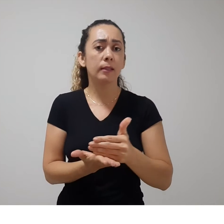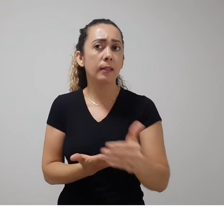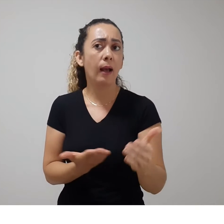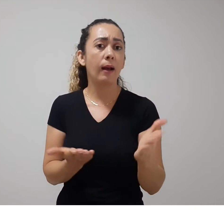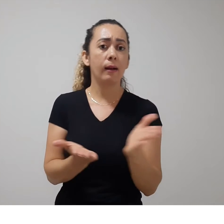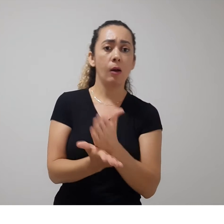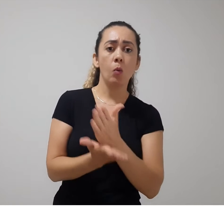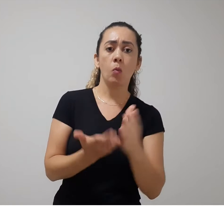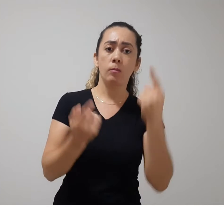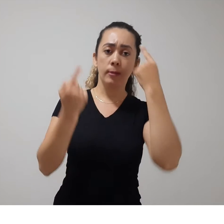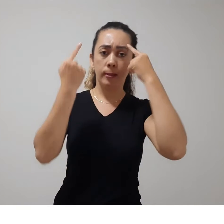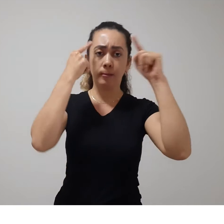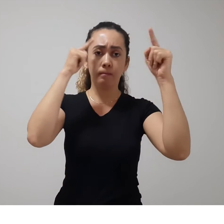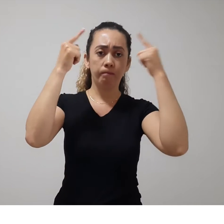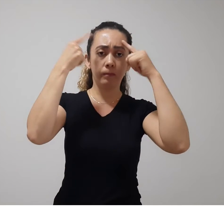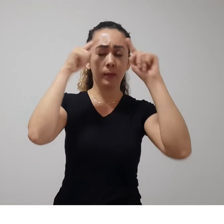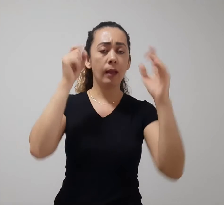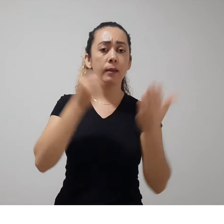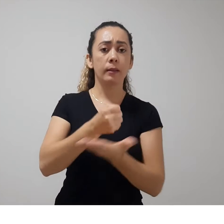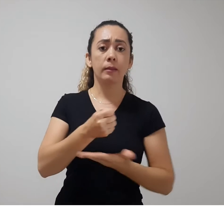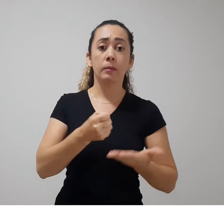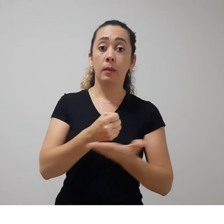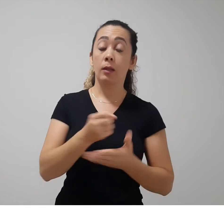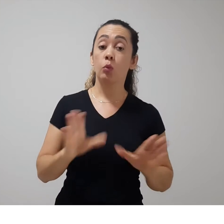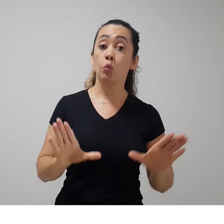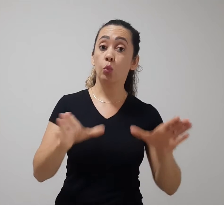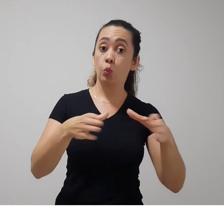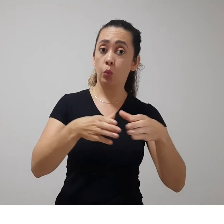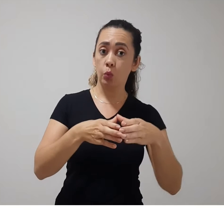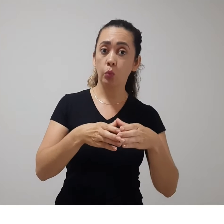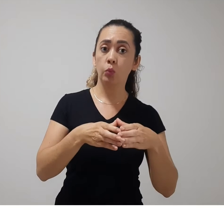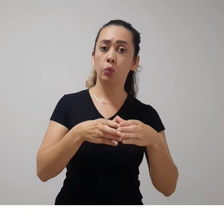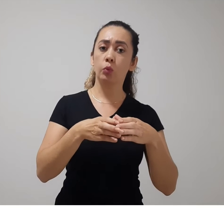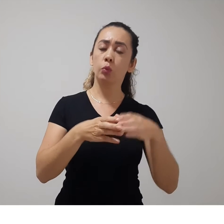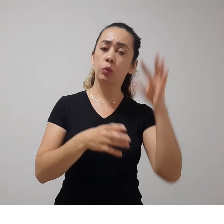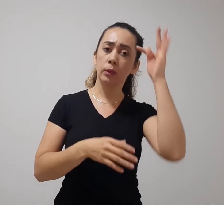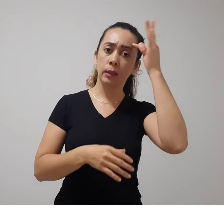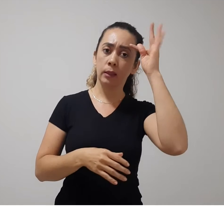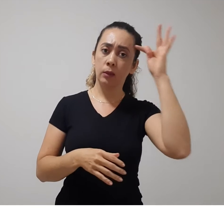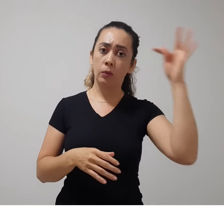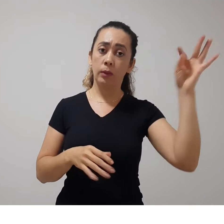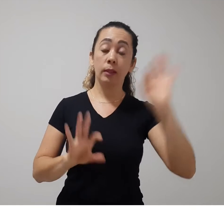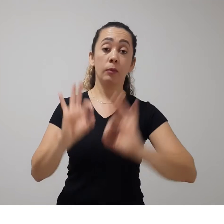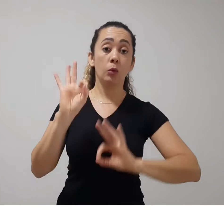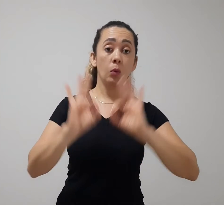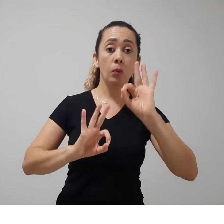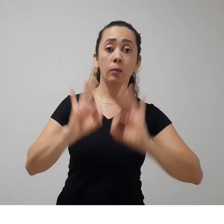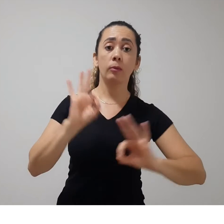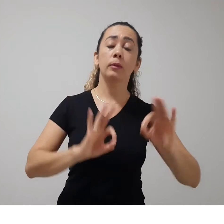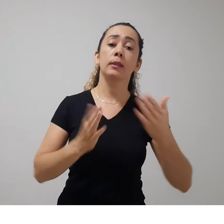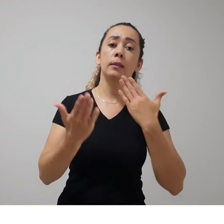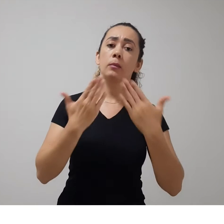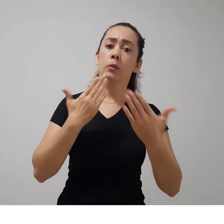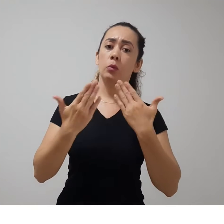a respeito desses conjuntos teóricos que formam a nossa Psicologia da Educação, a Psicologia da Educação que nós temos hoje.